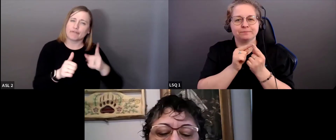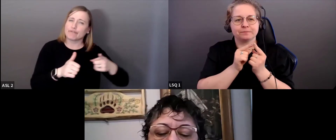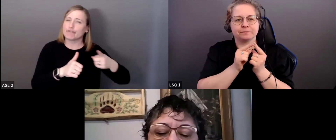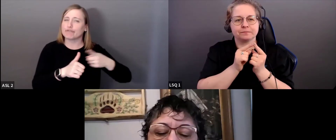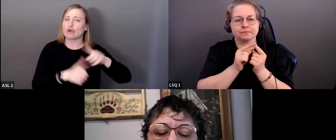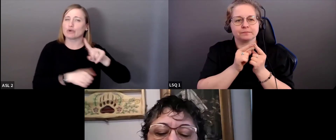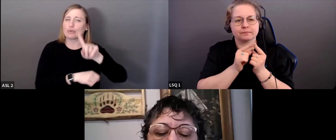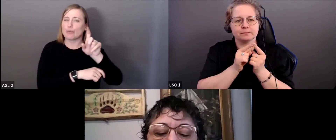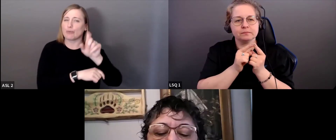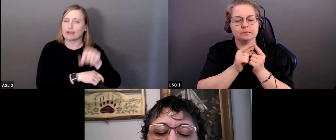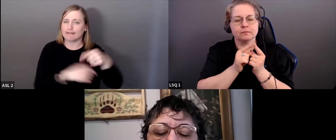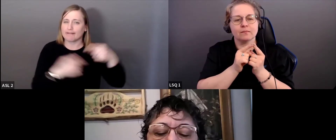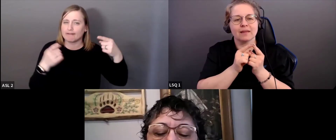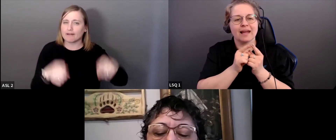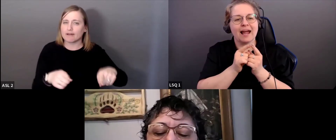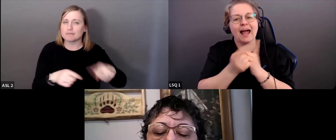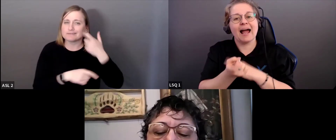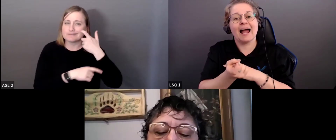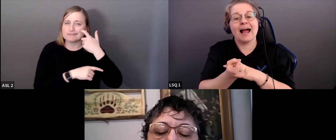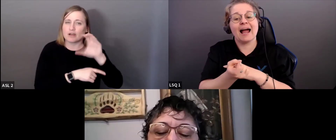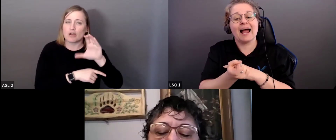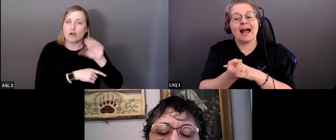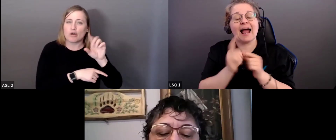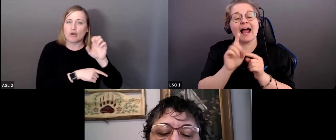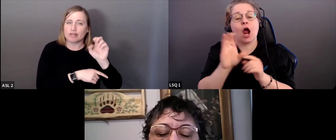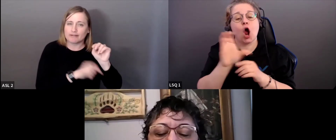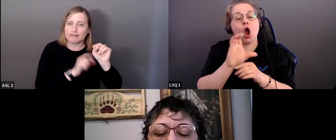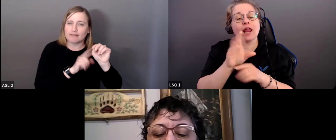la question qui a été posée au début, Colleen.